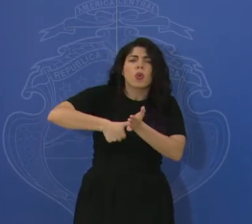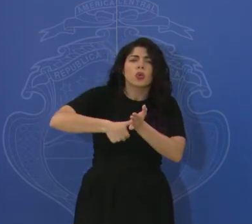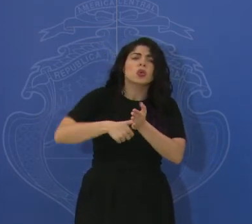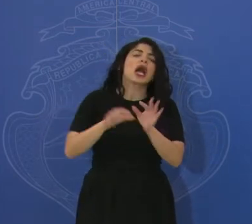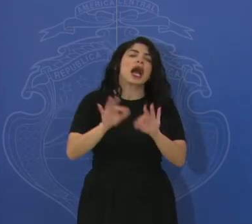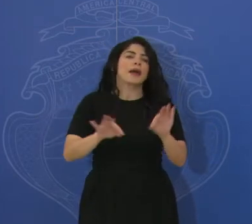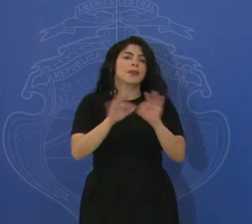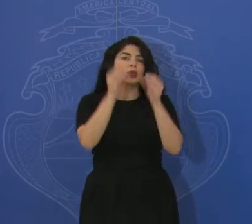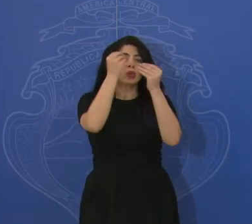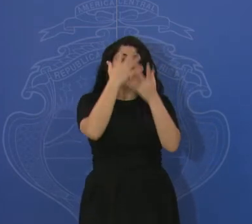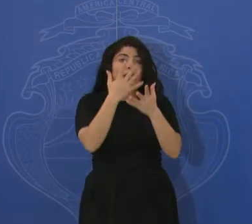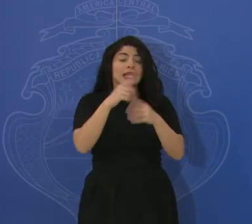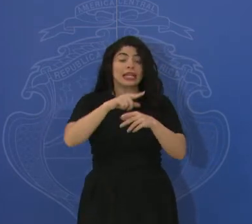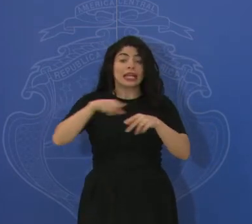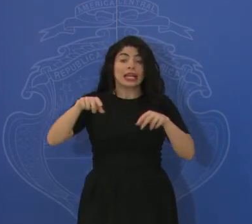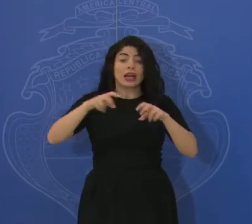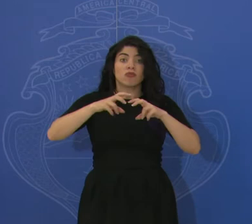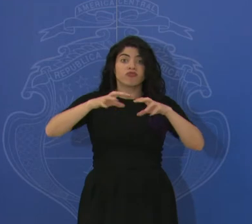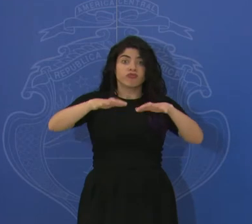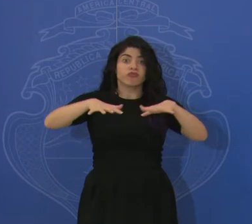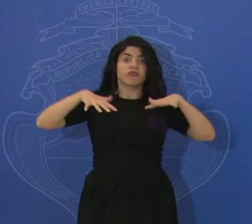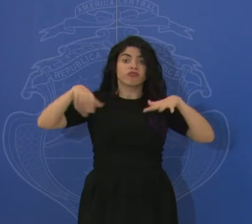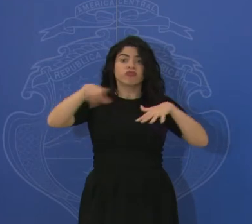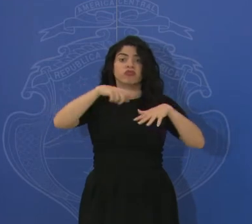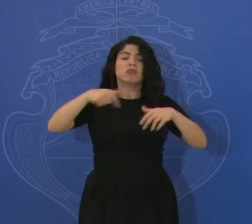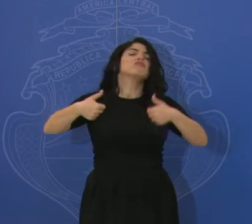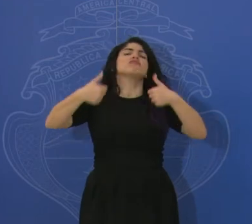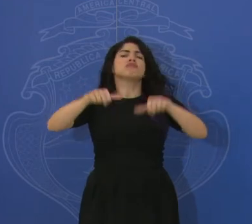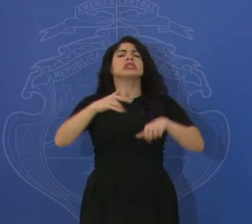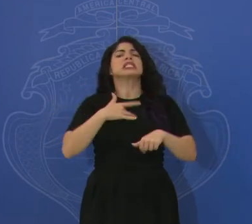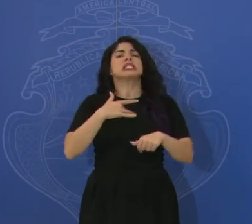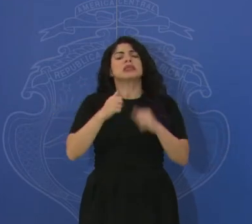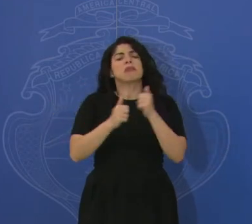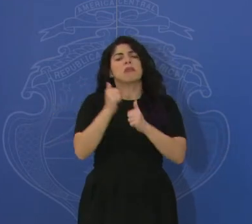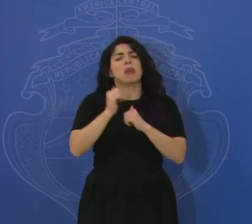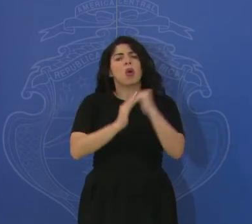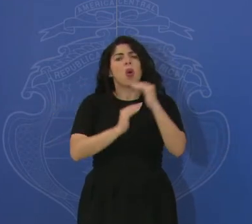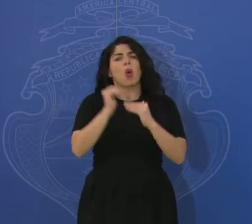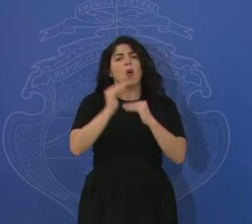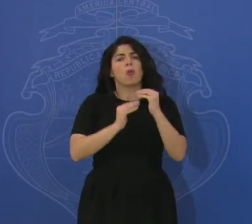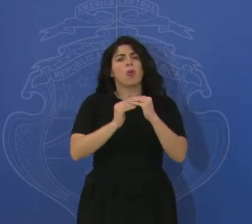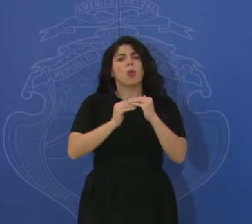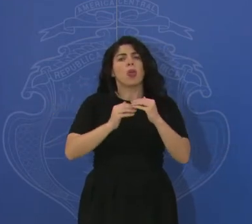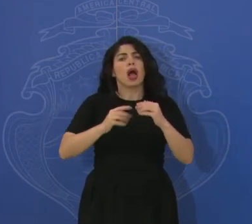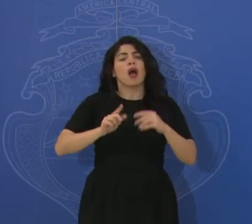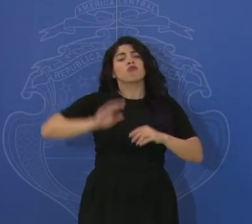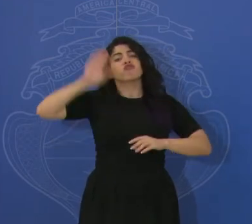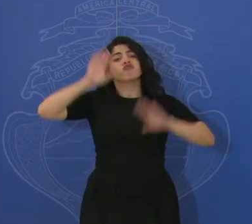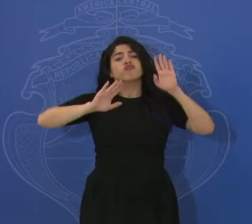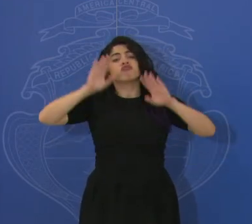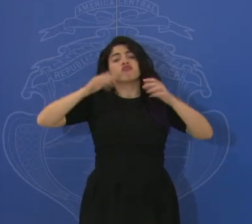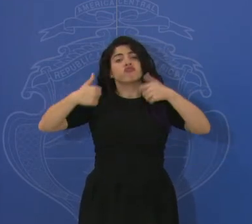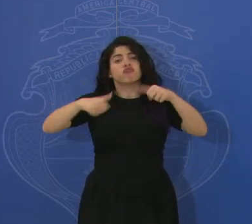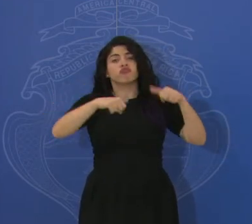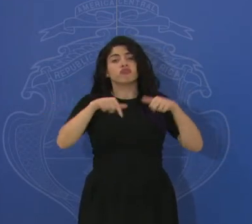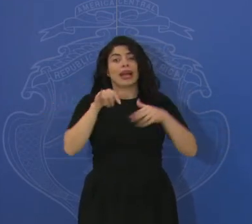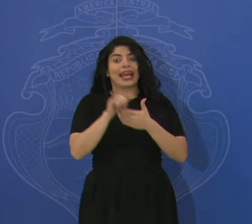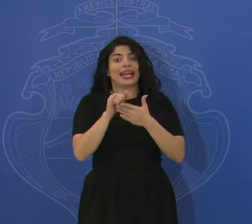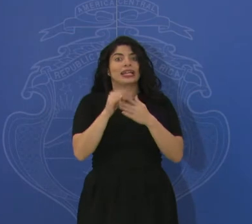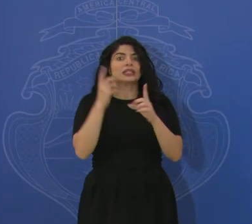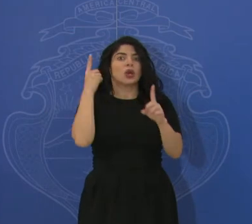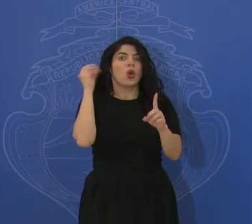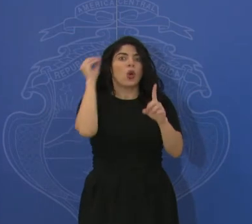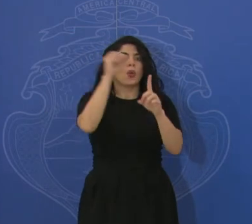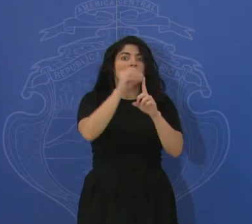decir que la plenaria ha acordado que se siente más cómoda tomando decisiones por consenso y también ese es el ánimo. No